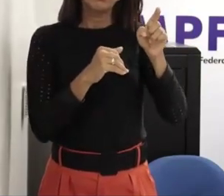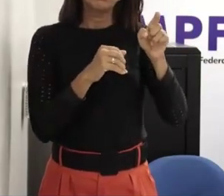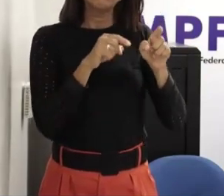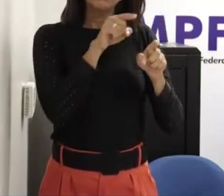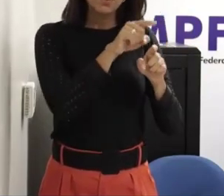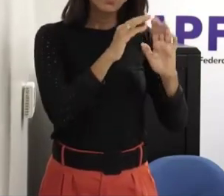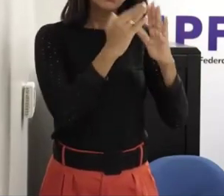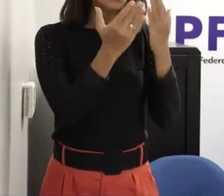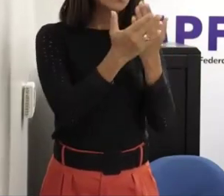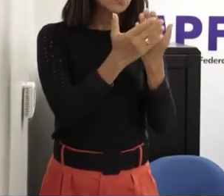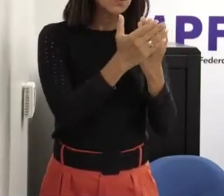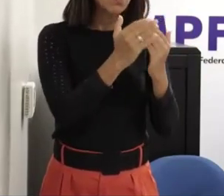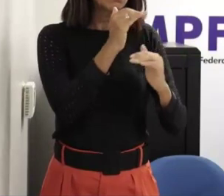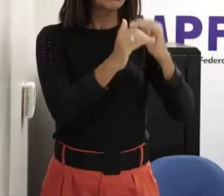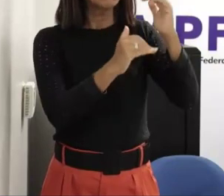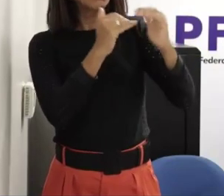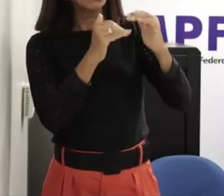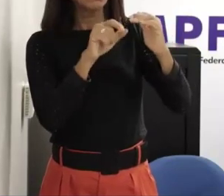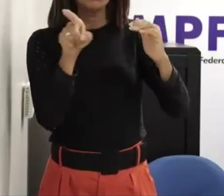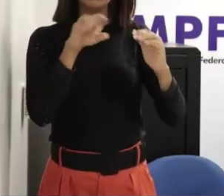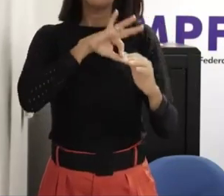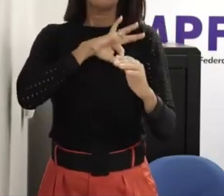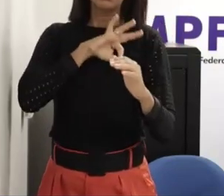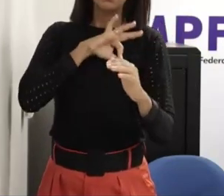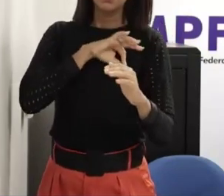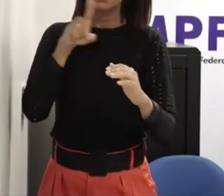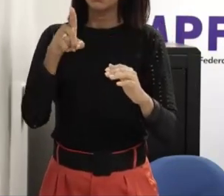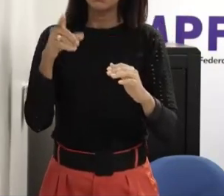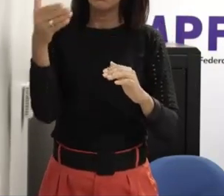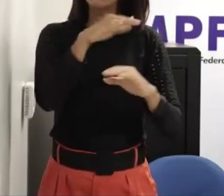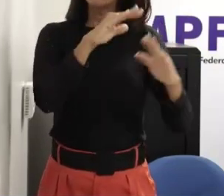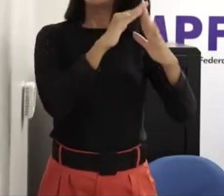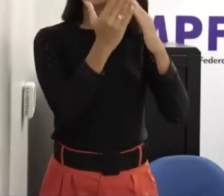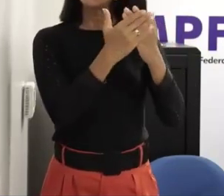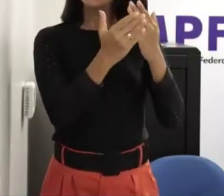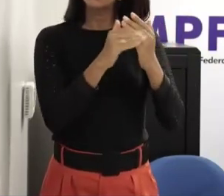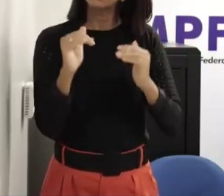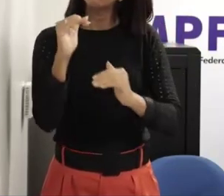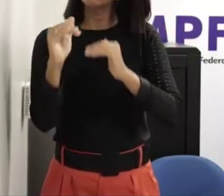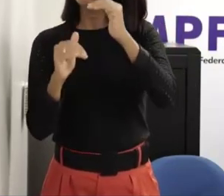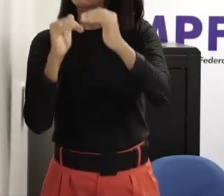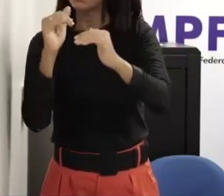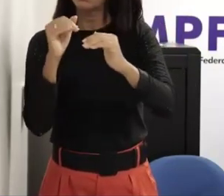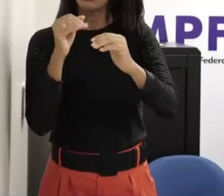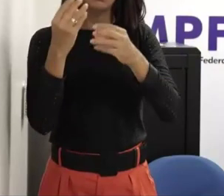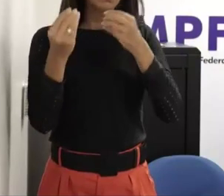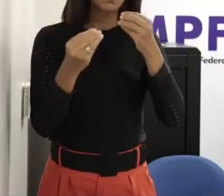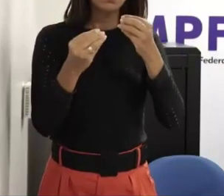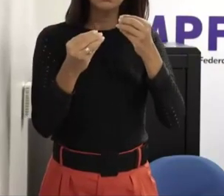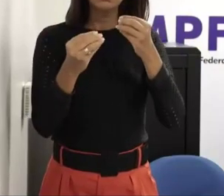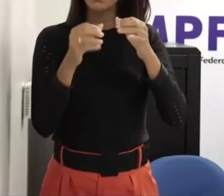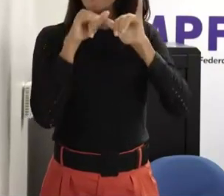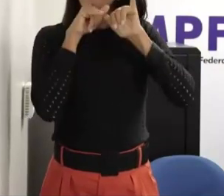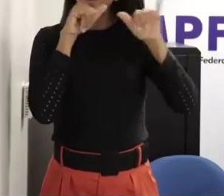estrutura mas se polícia na escola tem ronda não sei o que tá tá tá eles que poderão receber a denúncia a